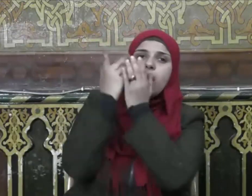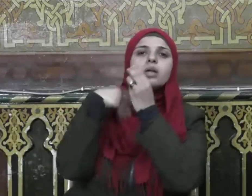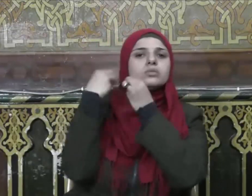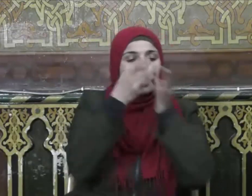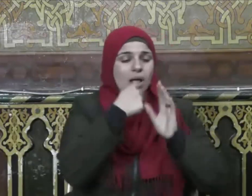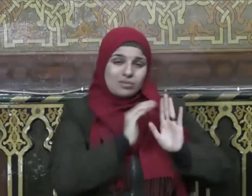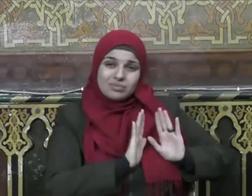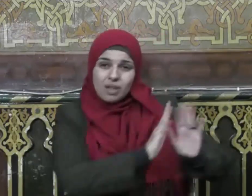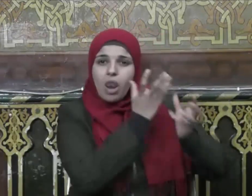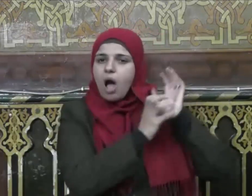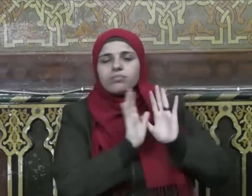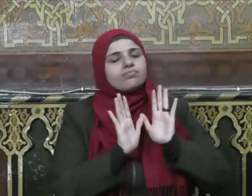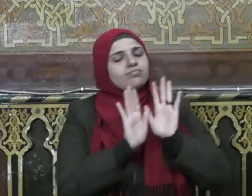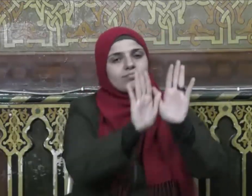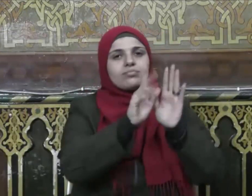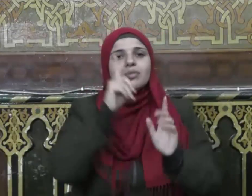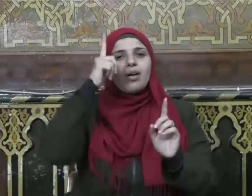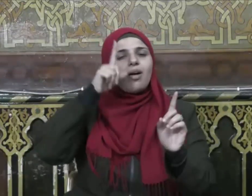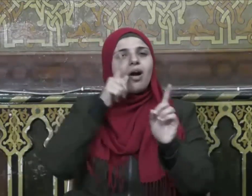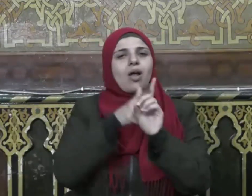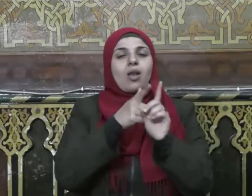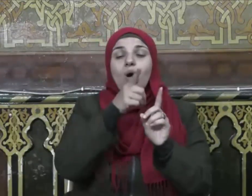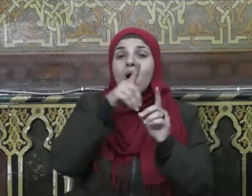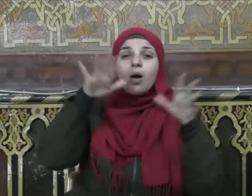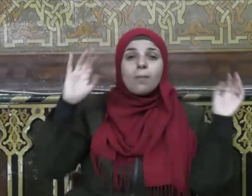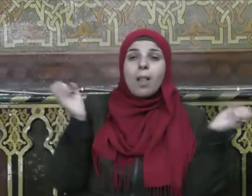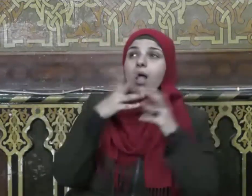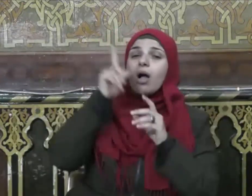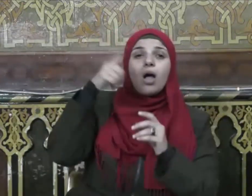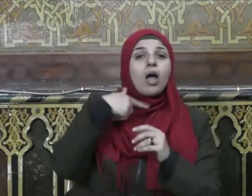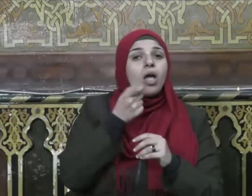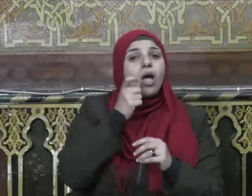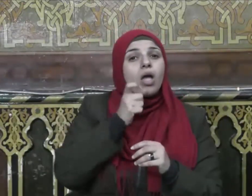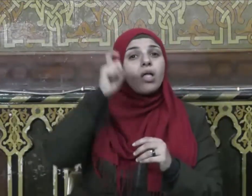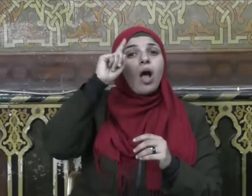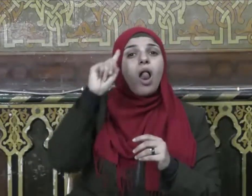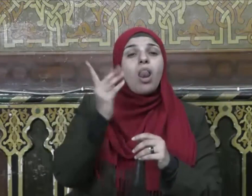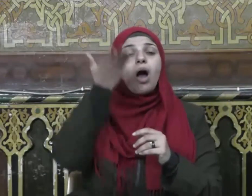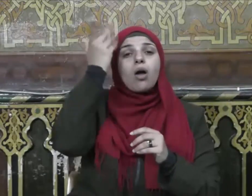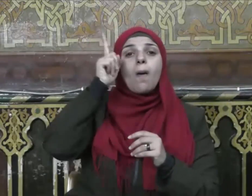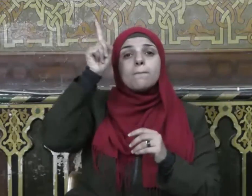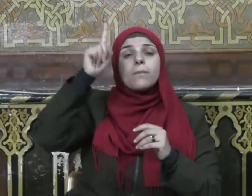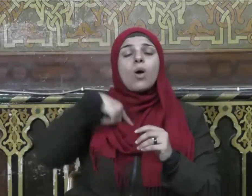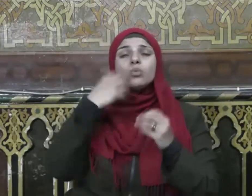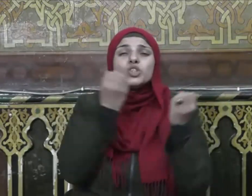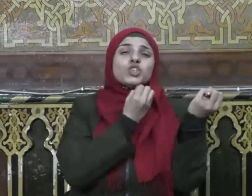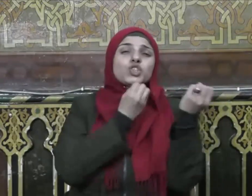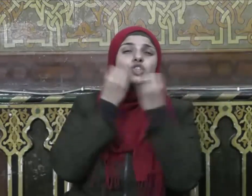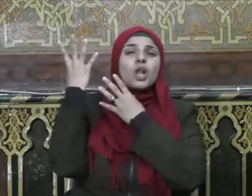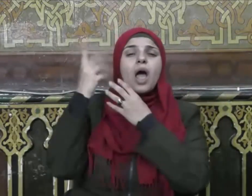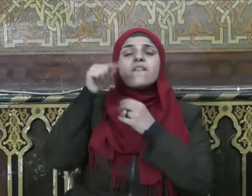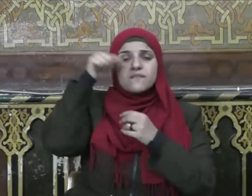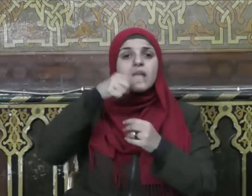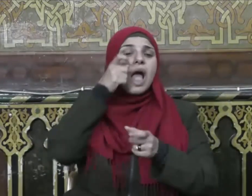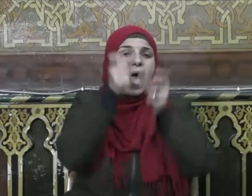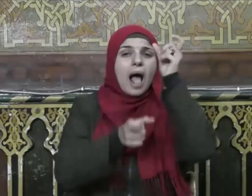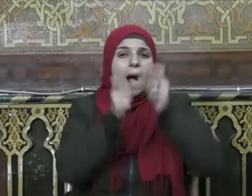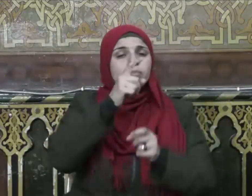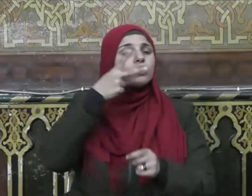استجاروا قال فيقولون ربي فيهم فلان عبد خطاء إنما مر